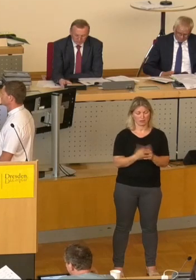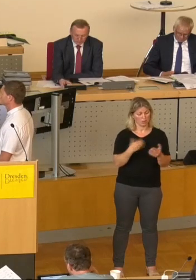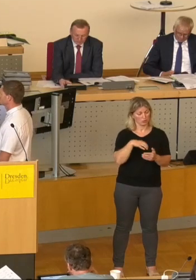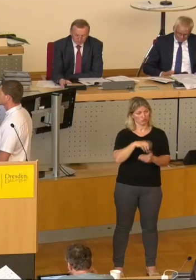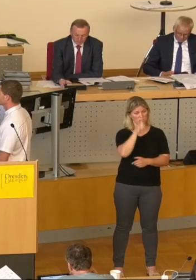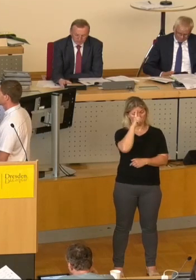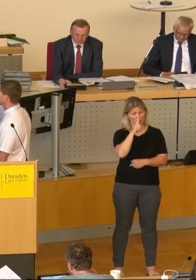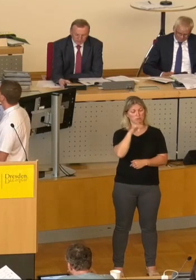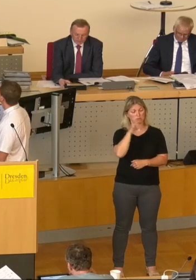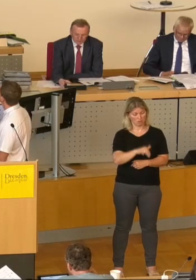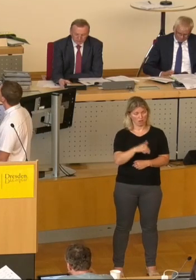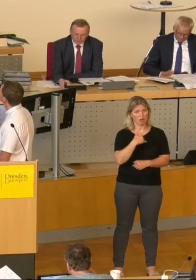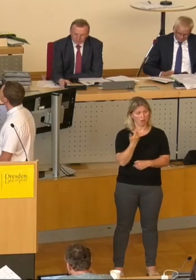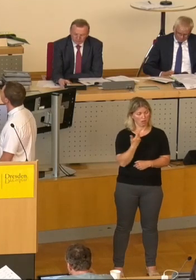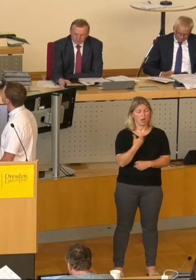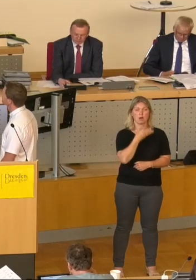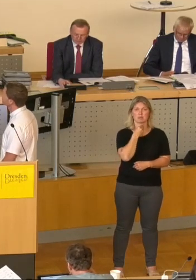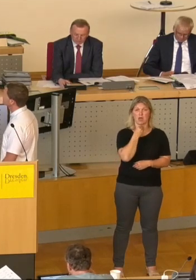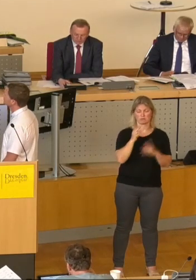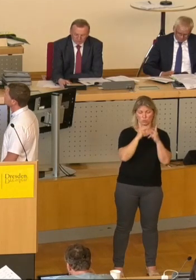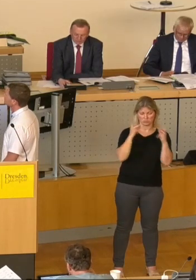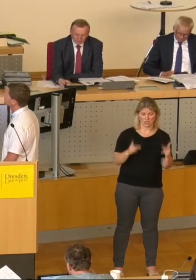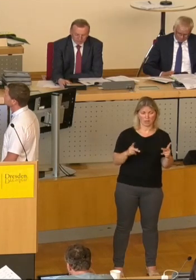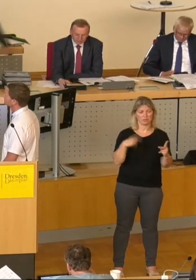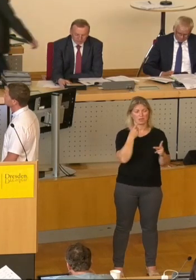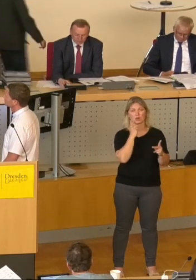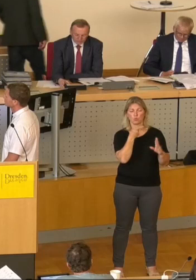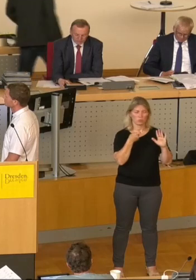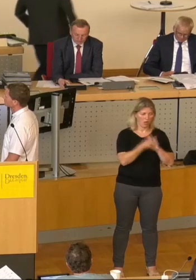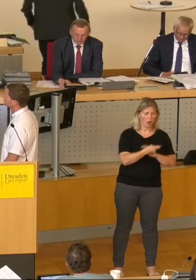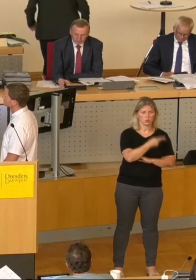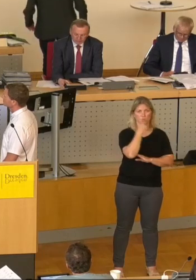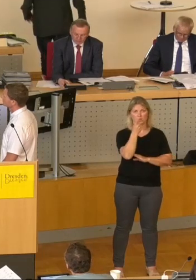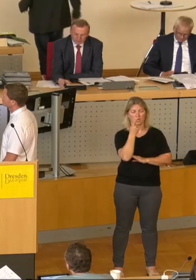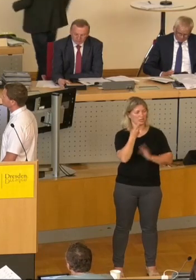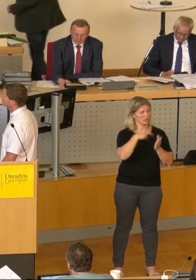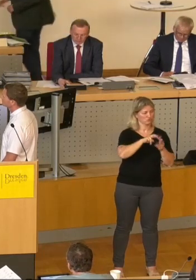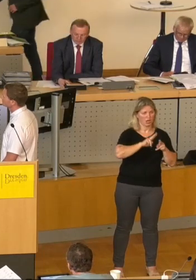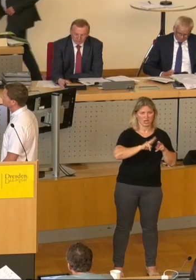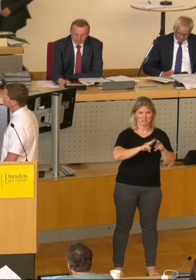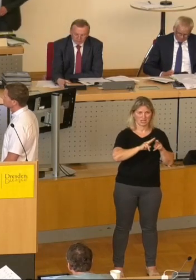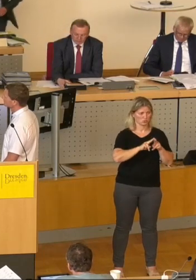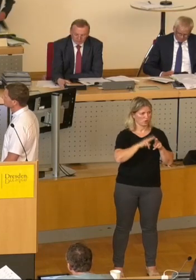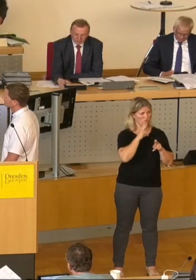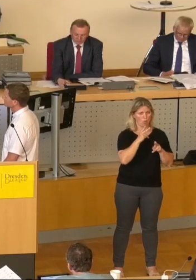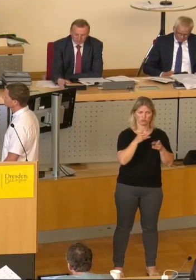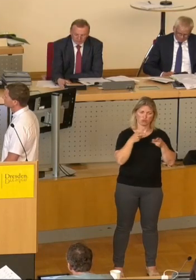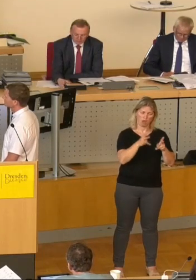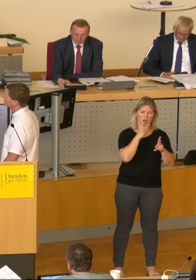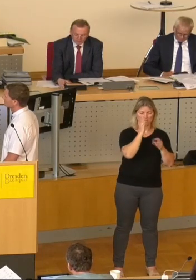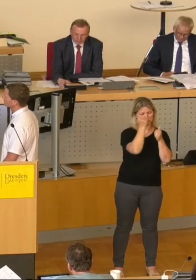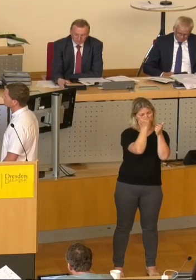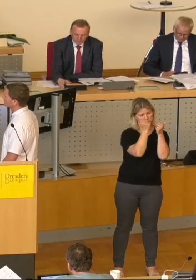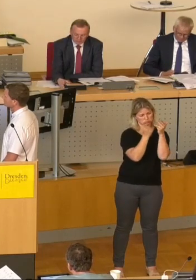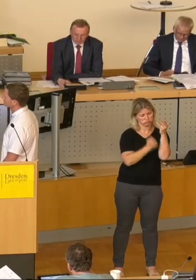Bedarfskonzept der Straßenunterhaltung, Instandsetzung beschlossen, wo im Grunde alle Straßen Punkt für Punkt abgearbeitet werden. Und da